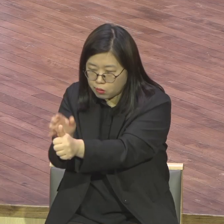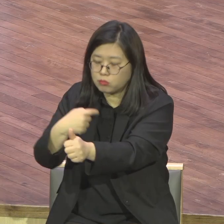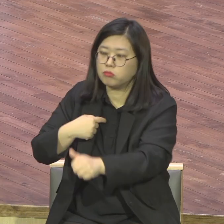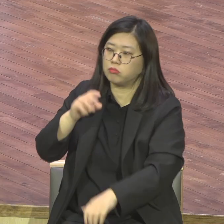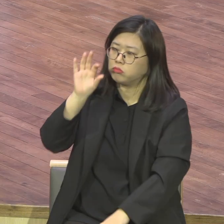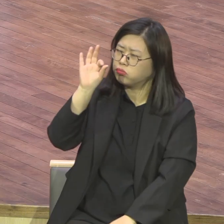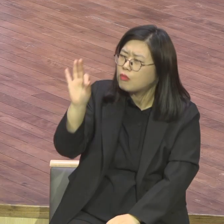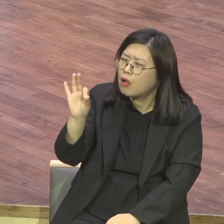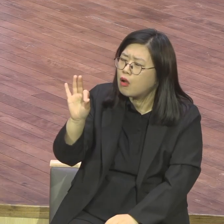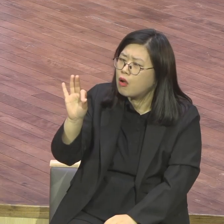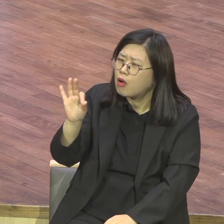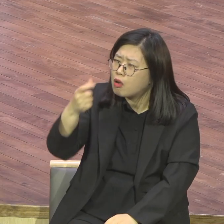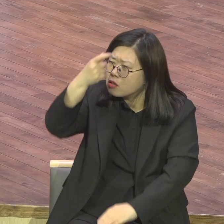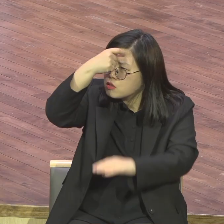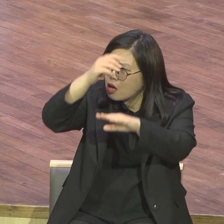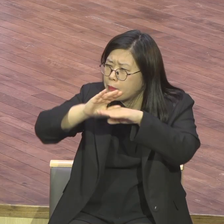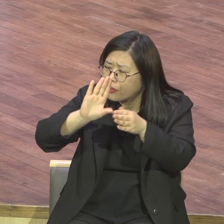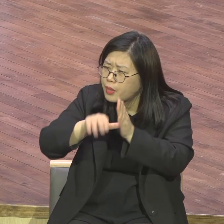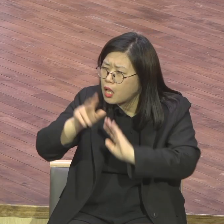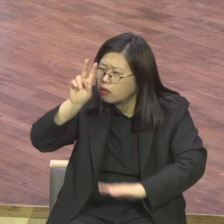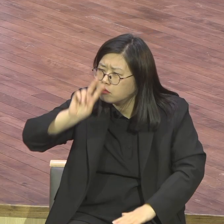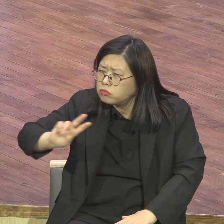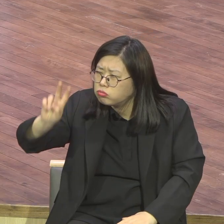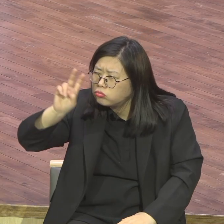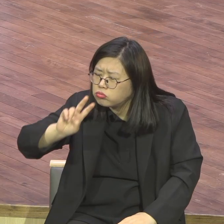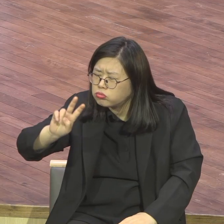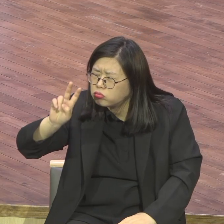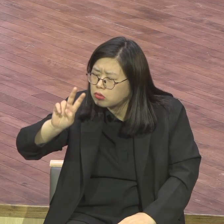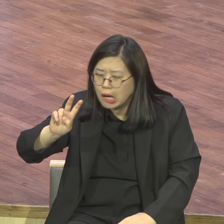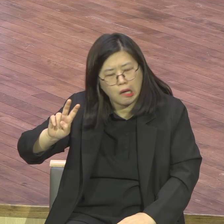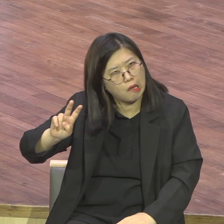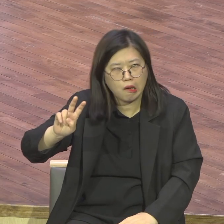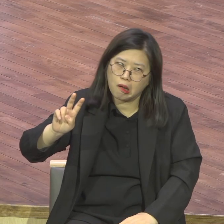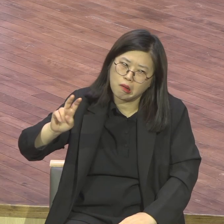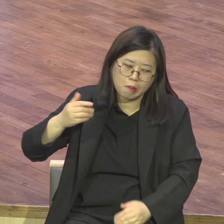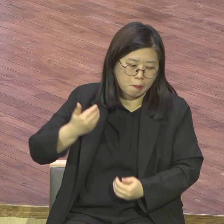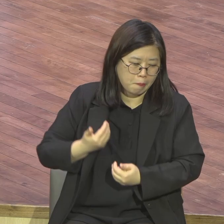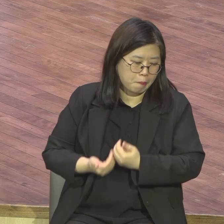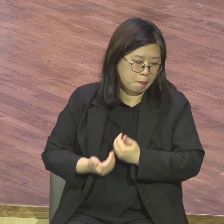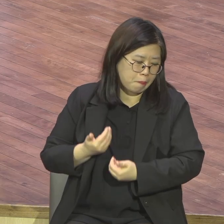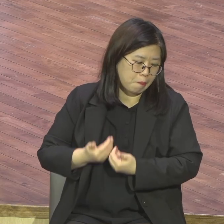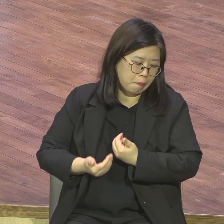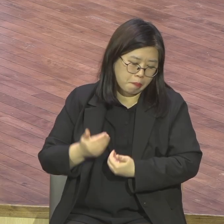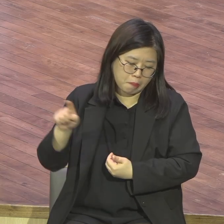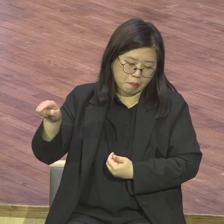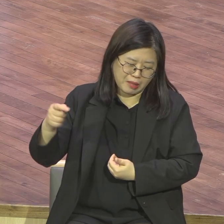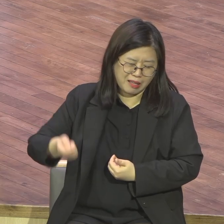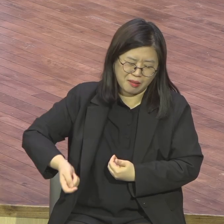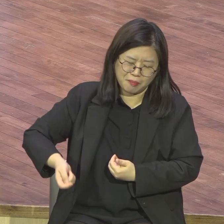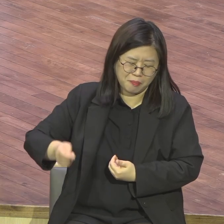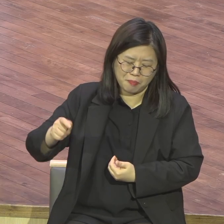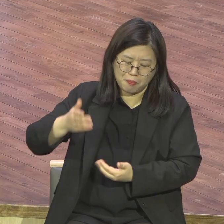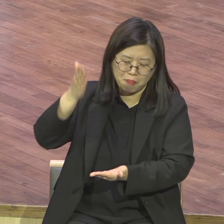딱 듣는데 어느 날 오래 했잖아요. 어느 날 아니야 성령의 감동을 줘가지고 그만해